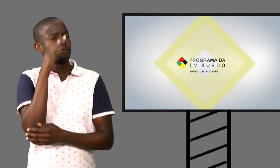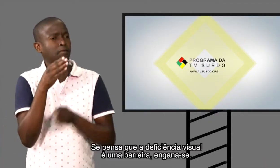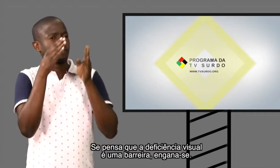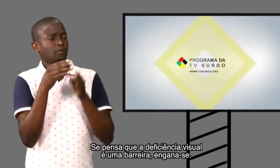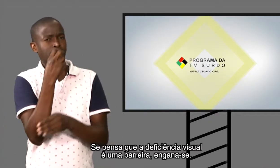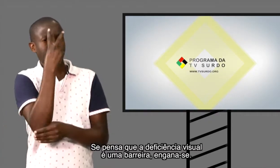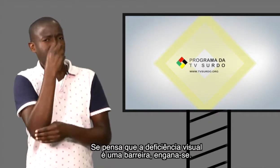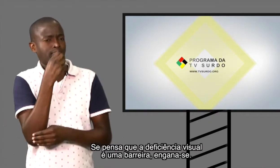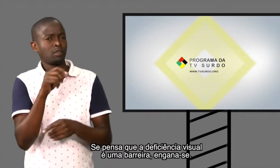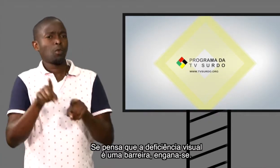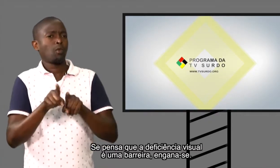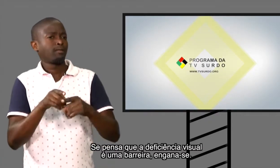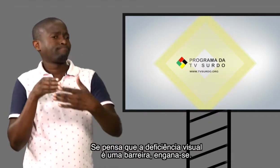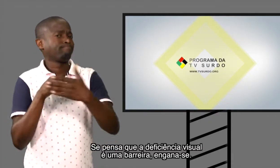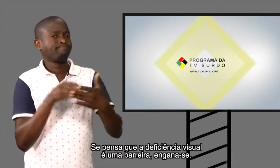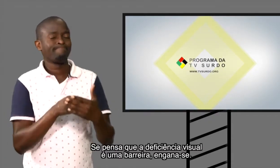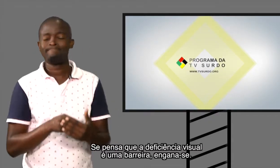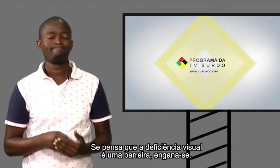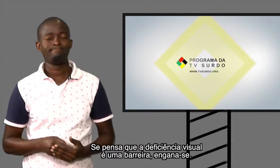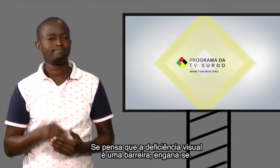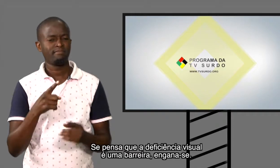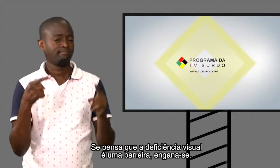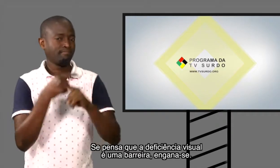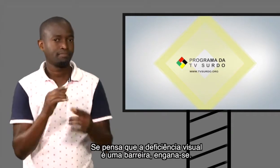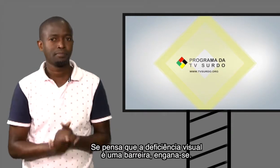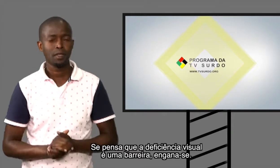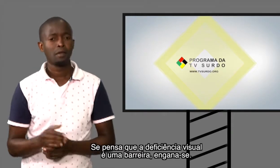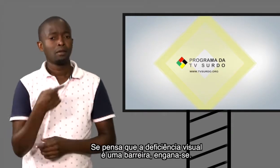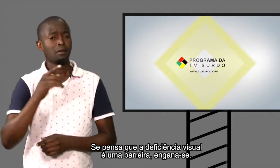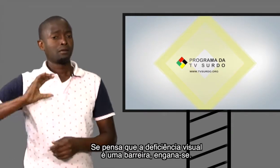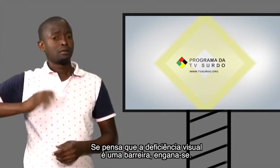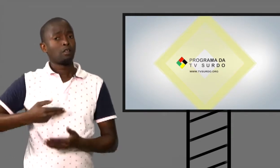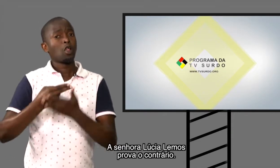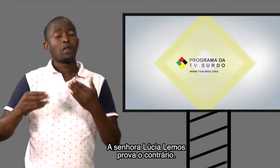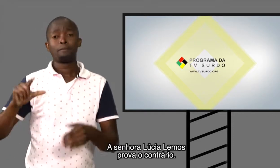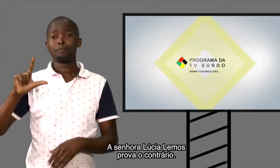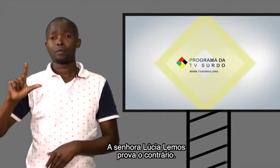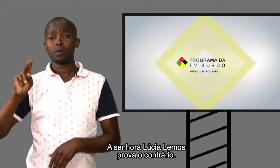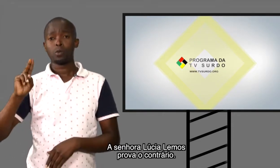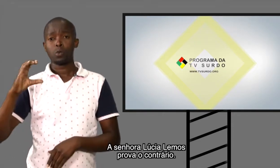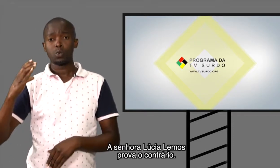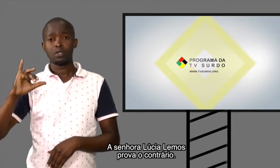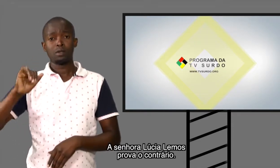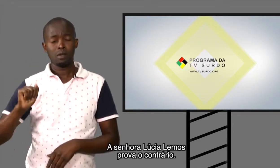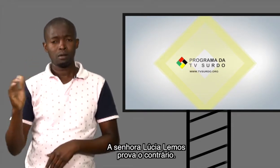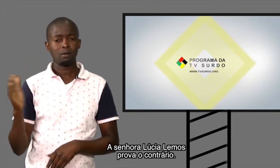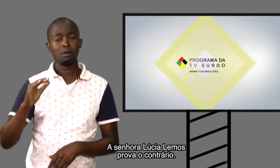Se pensa que a deficiência visual é uma barreira, engana-se. A senhora Lúcia Lemos